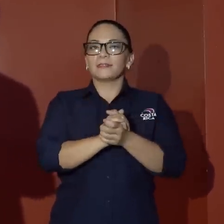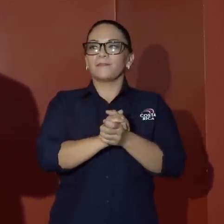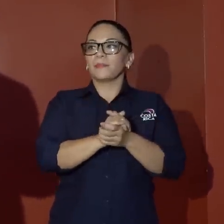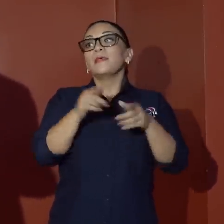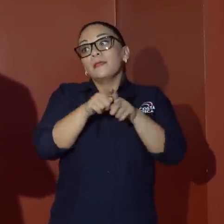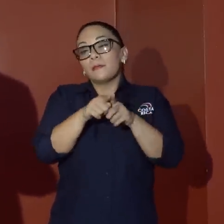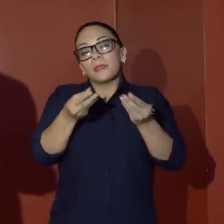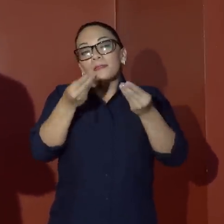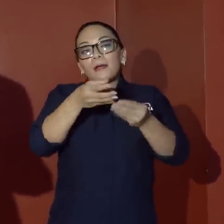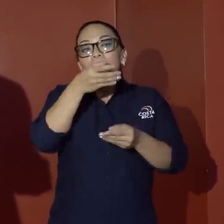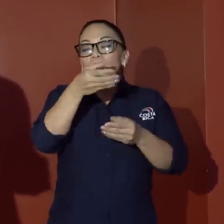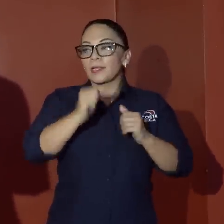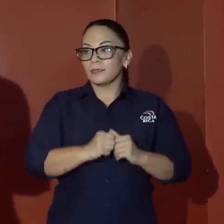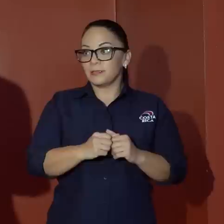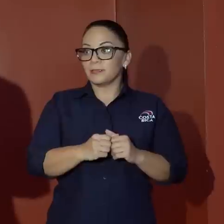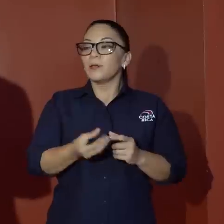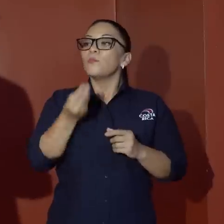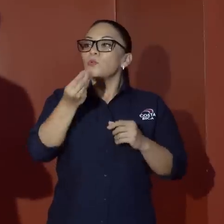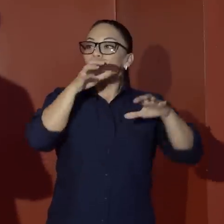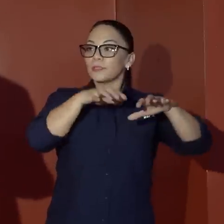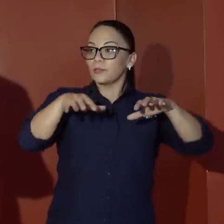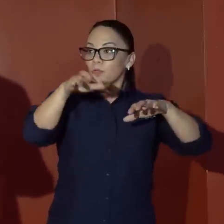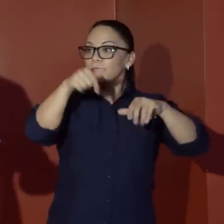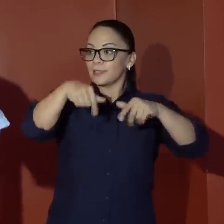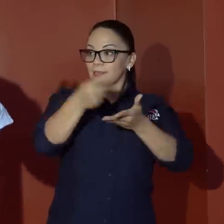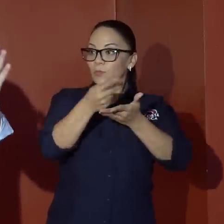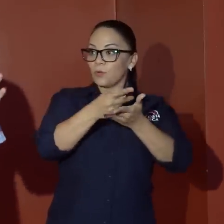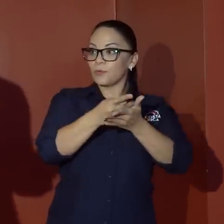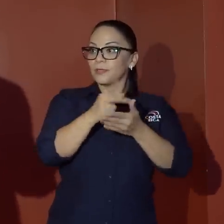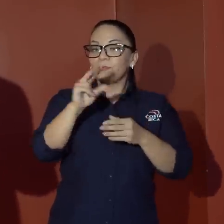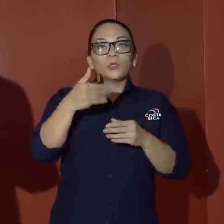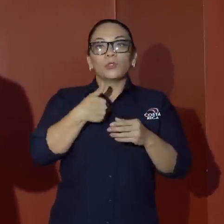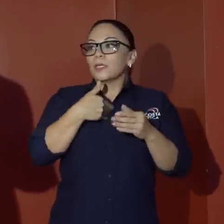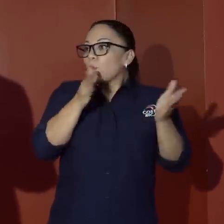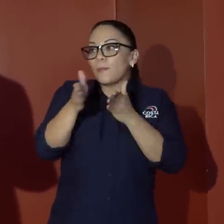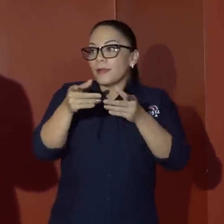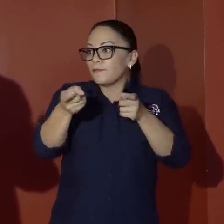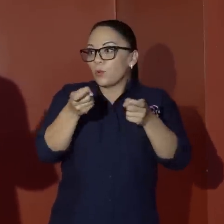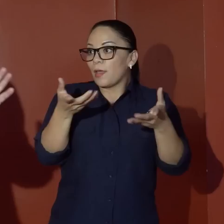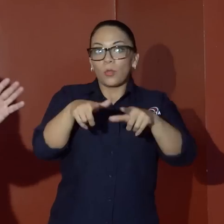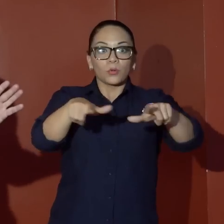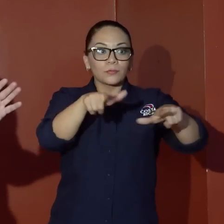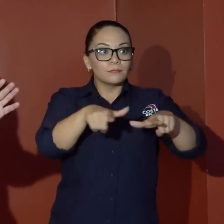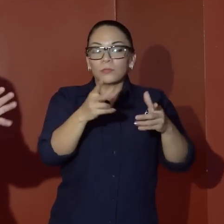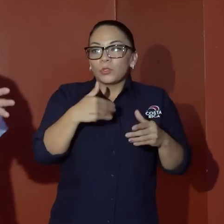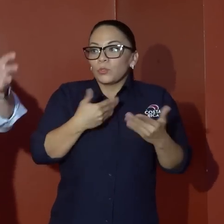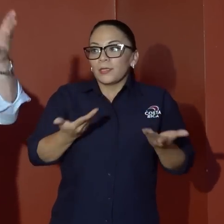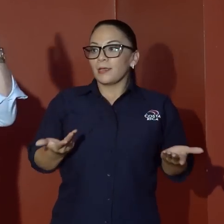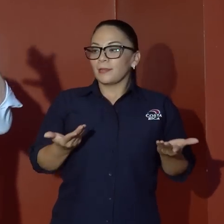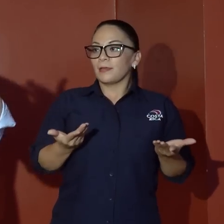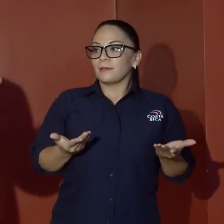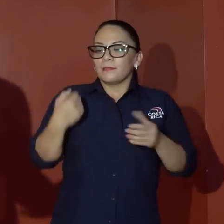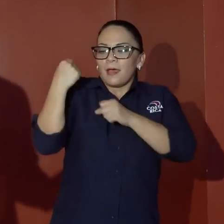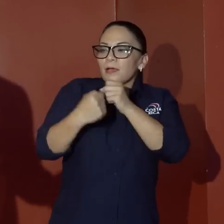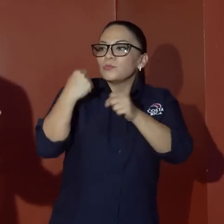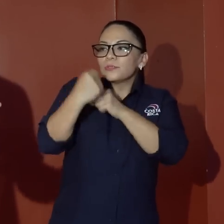sugerencias. Muchos de los cantones de esta provincia no tienen plan regulador sobre su territorio. Y tienen